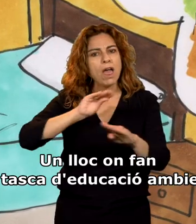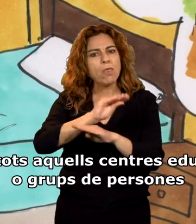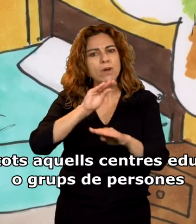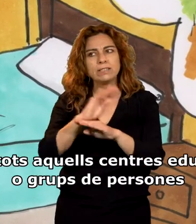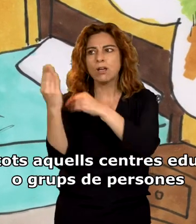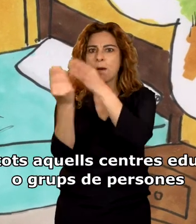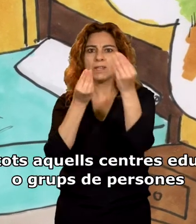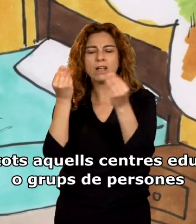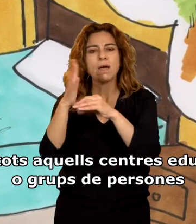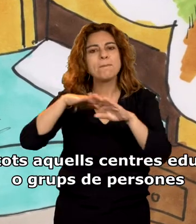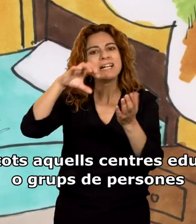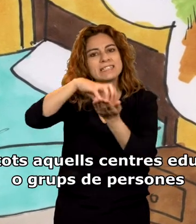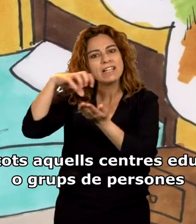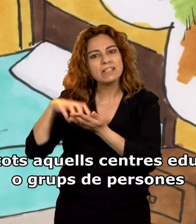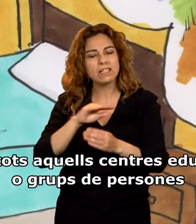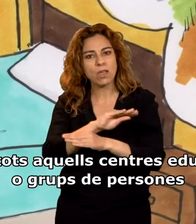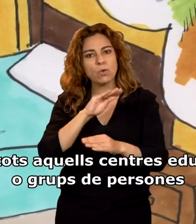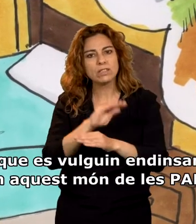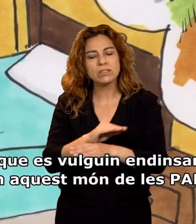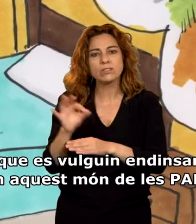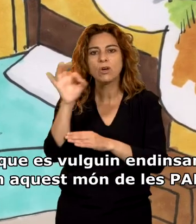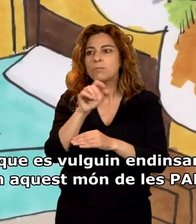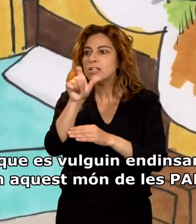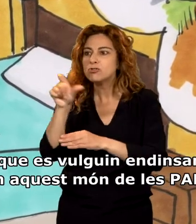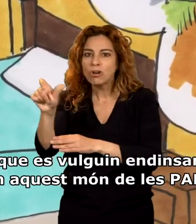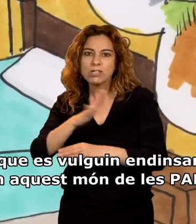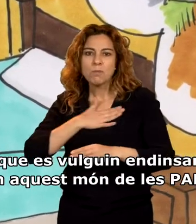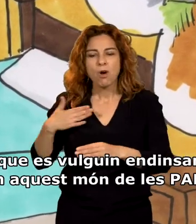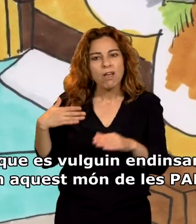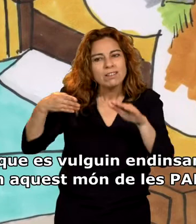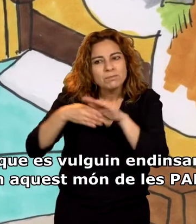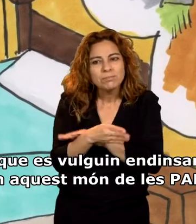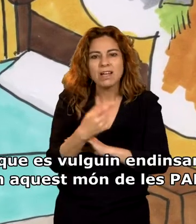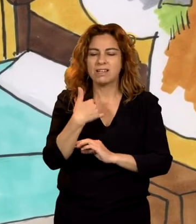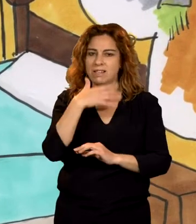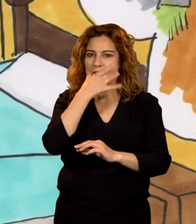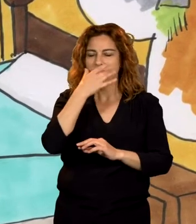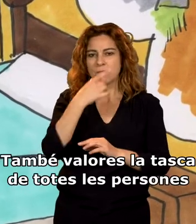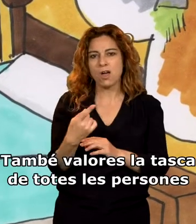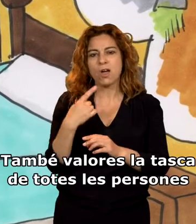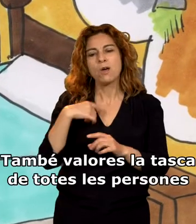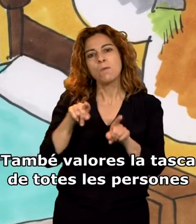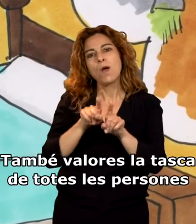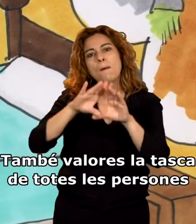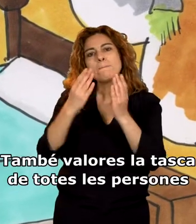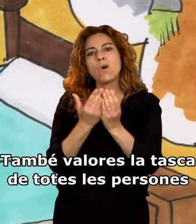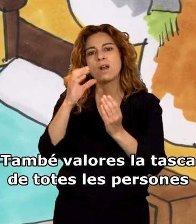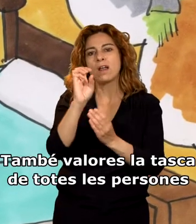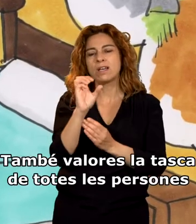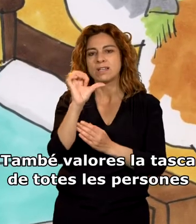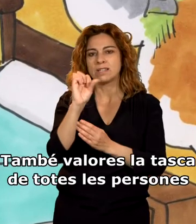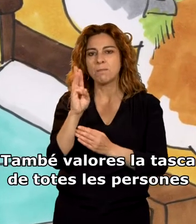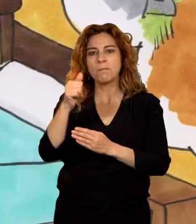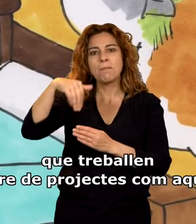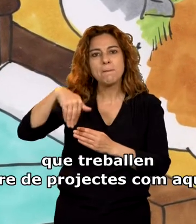ambiental per a tots aquells centres educatius o grups de persones que es vulguin endinsar en aquest món de l'espam. També valores la tasca de